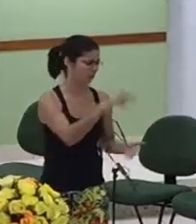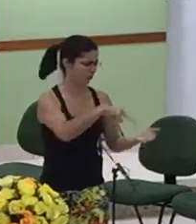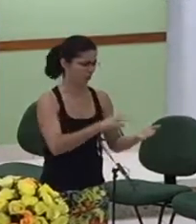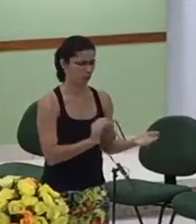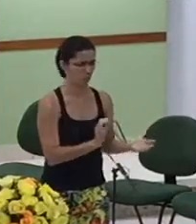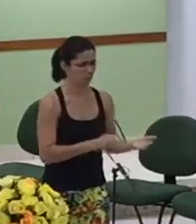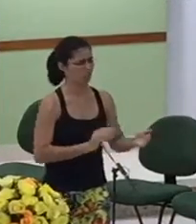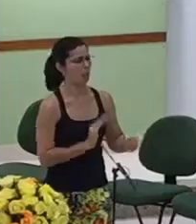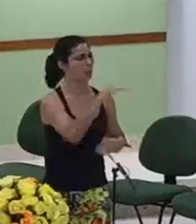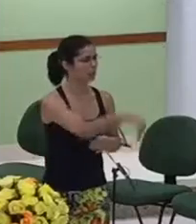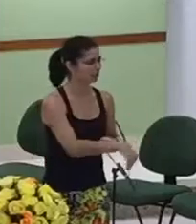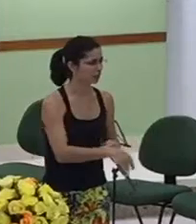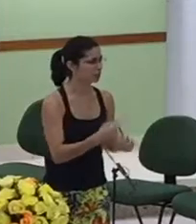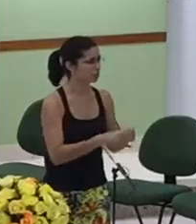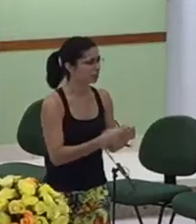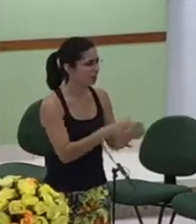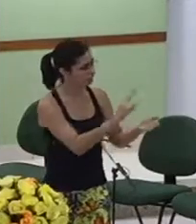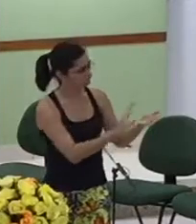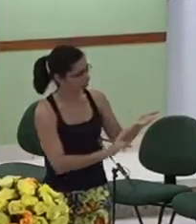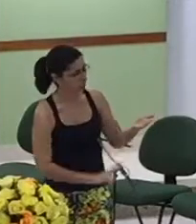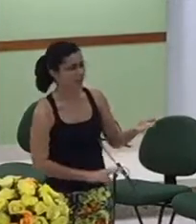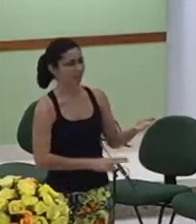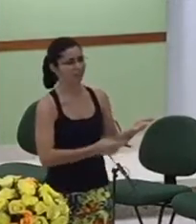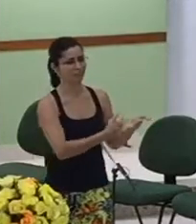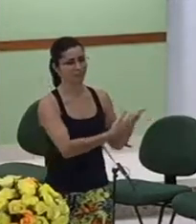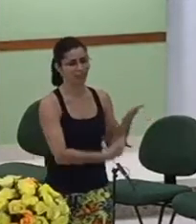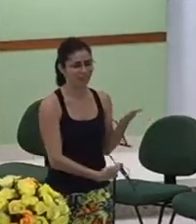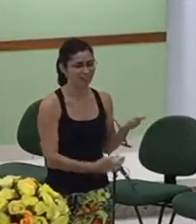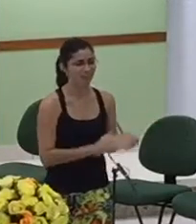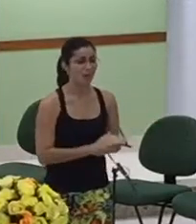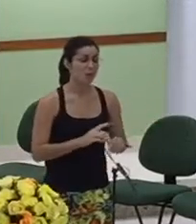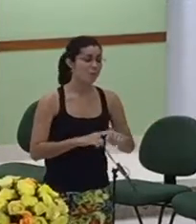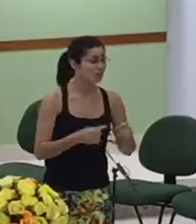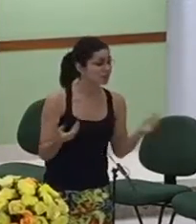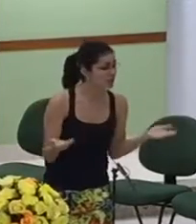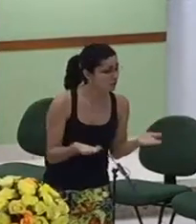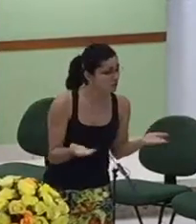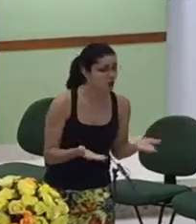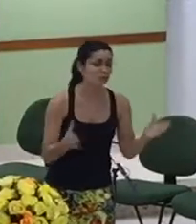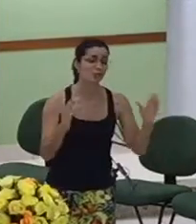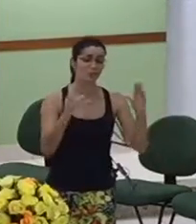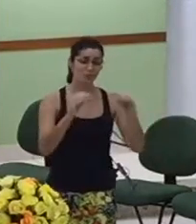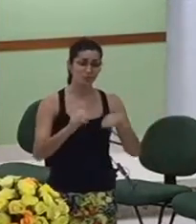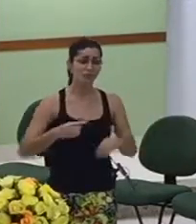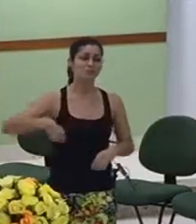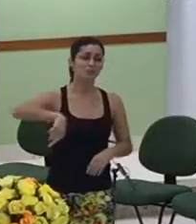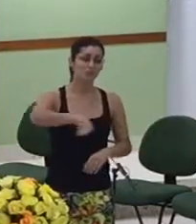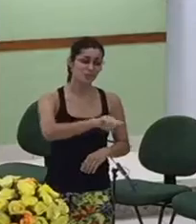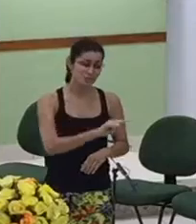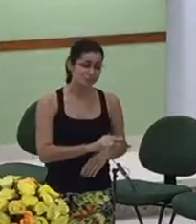olha e nessa noite você vai ouvir um sermão a respeito da genealogia de Jesus